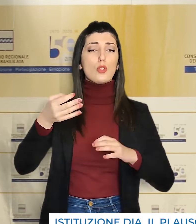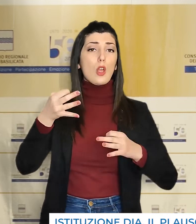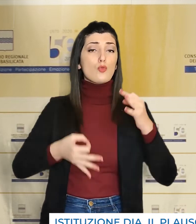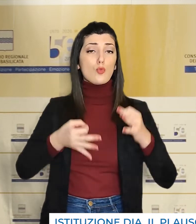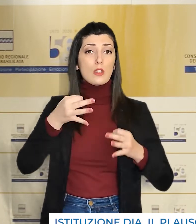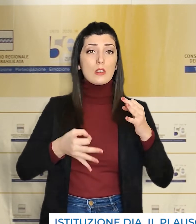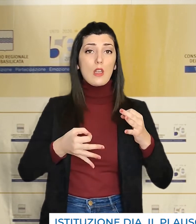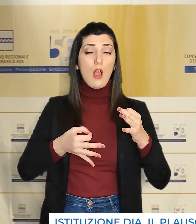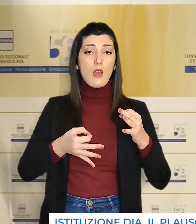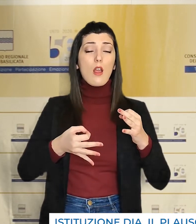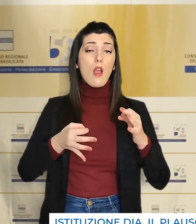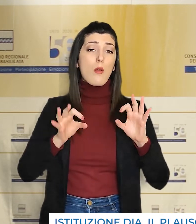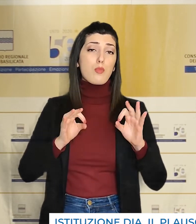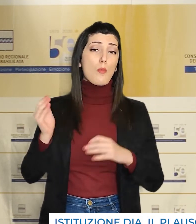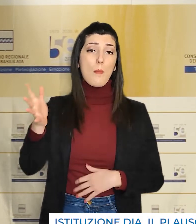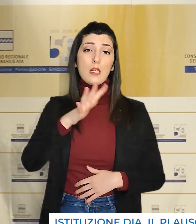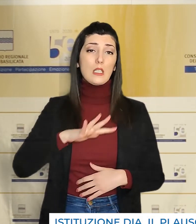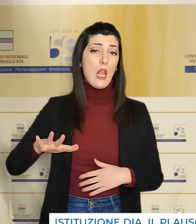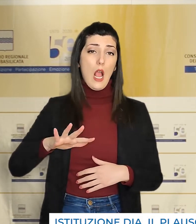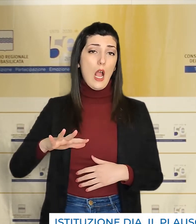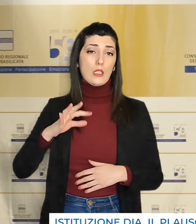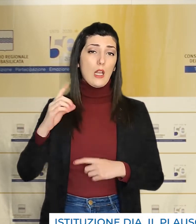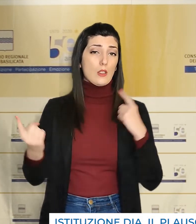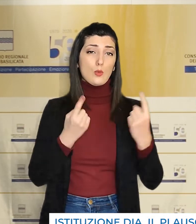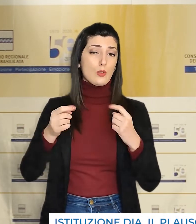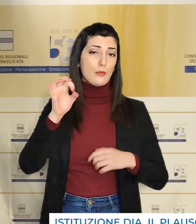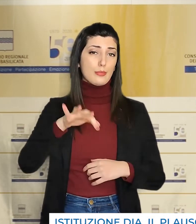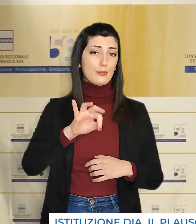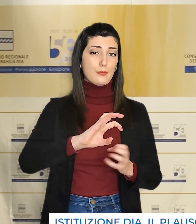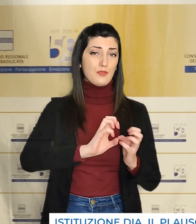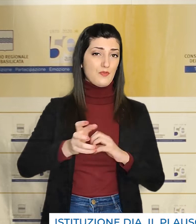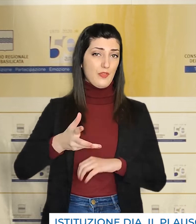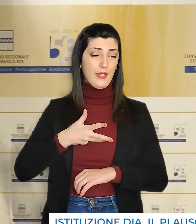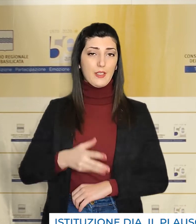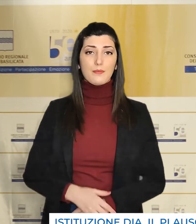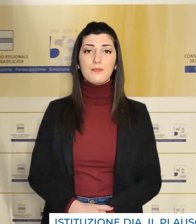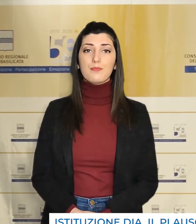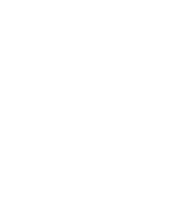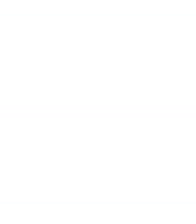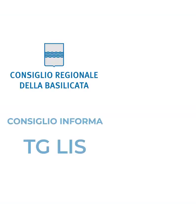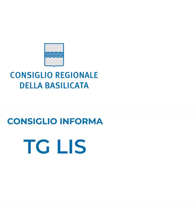'autorità giudiziaria, hanno trovato terreno fertile nella nostra regione.